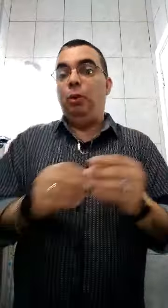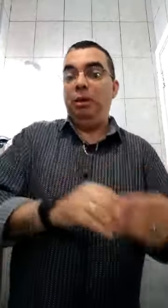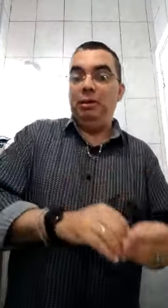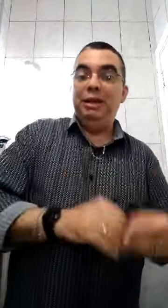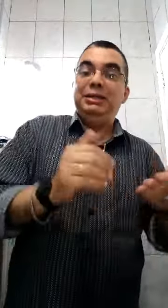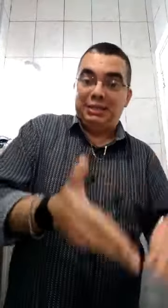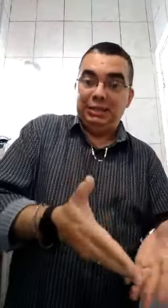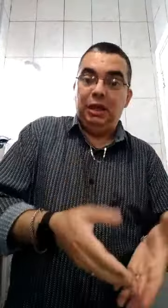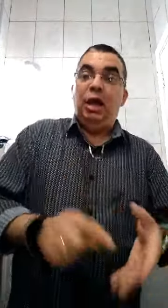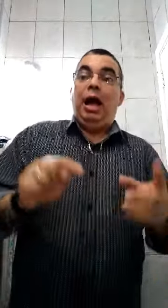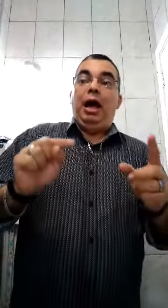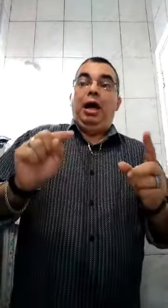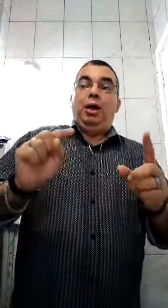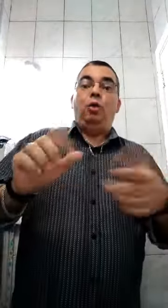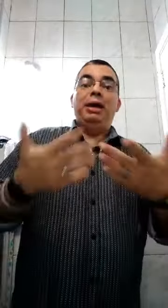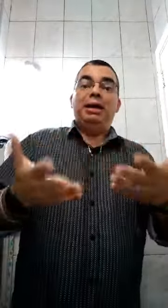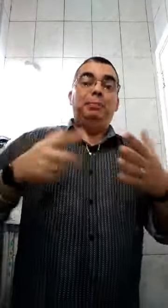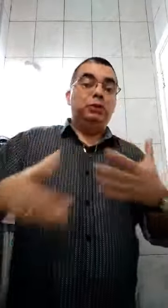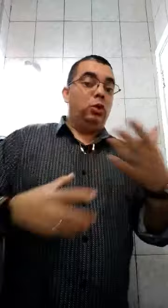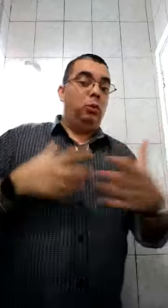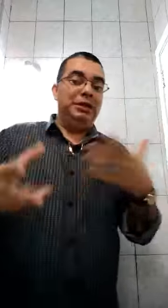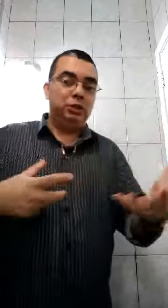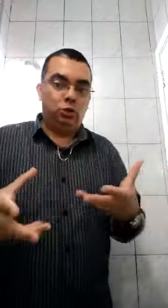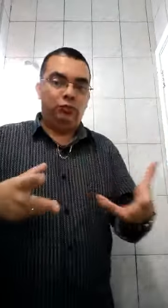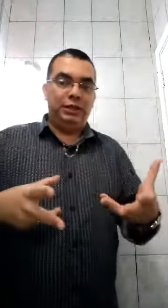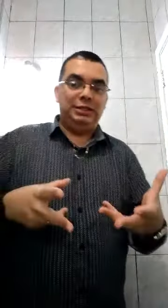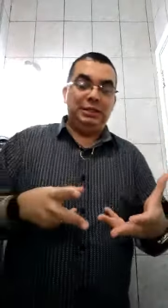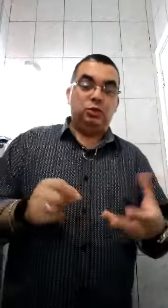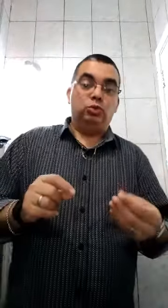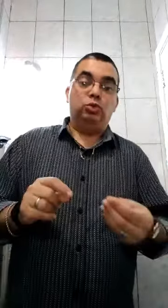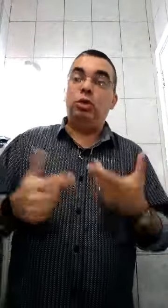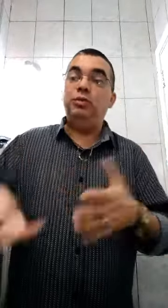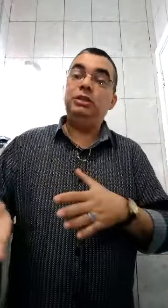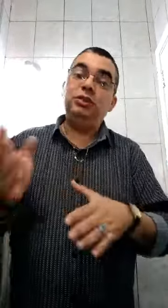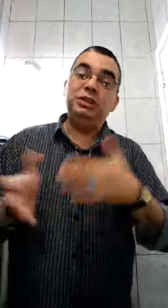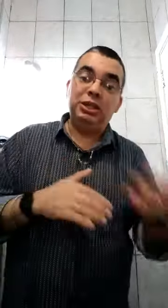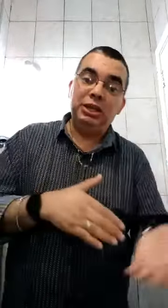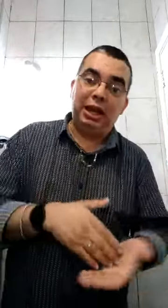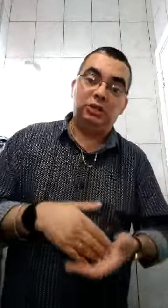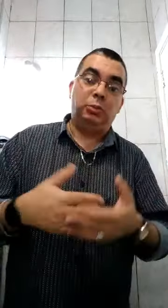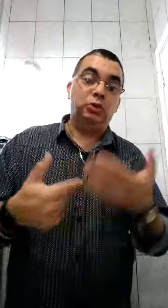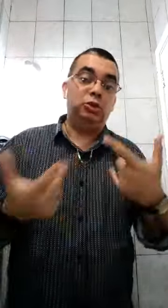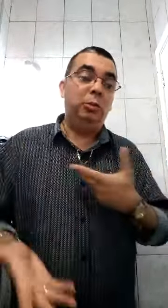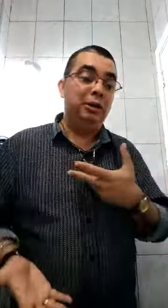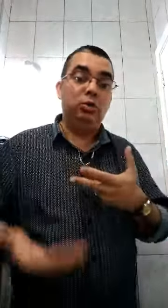problema, sim. Como é que a pessoa começa a desconfiar desses assuntos? Toda vez que você chega em casa, a esposa, seu marido,